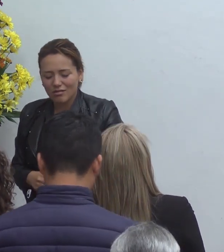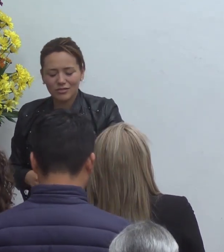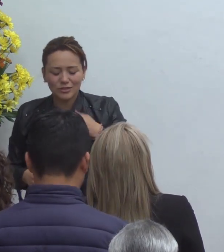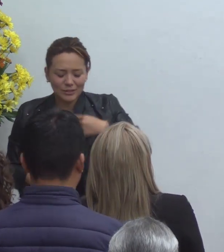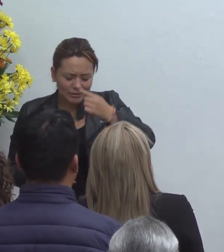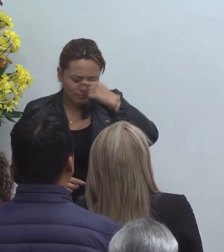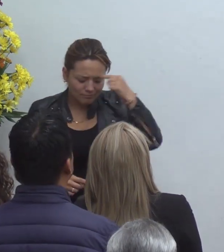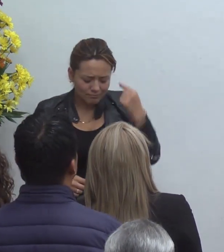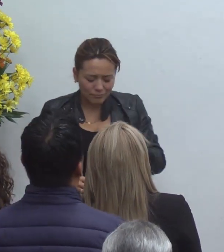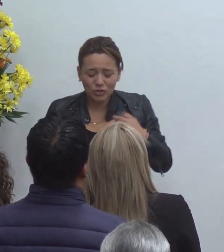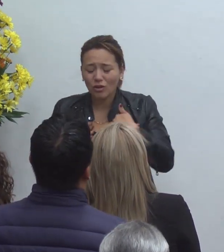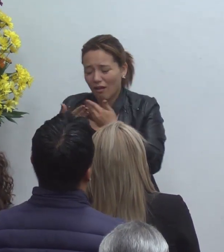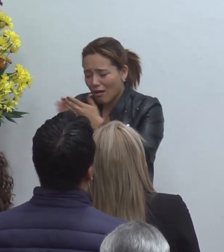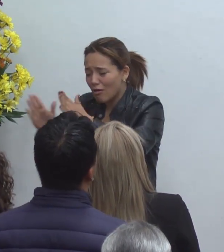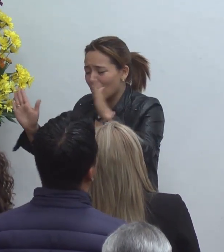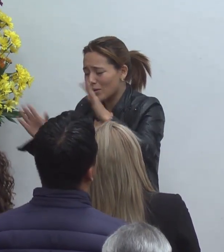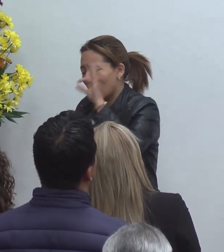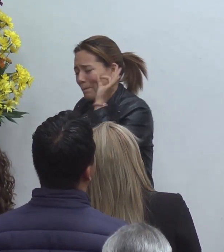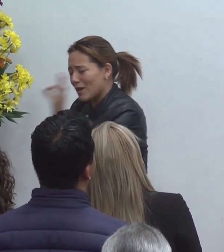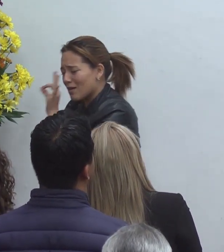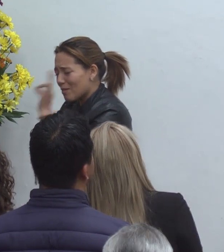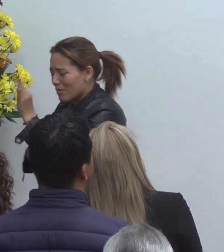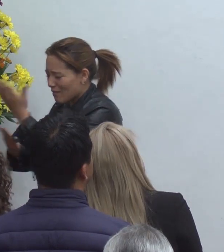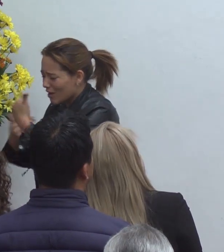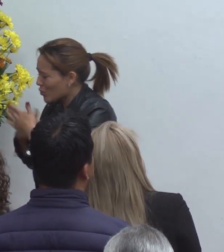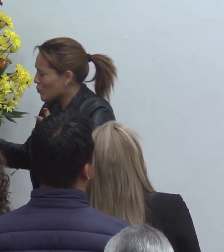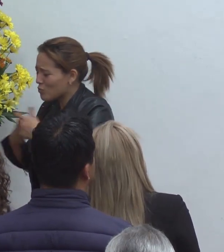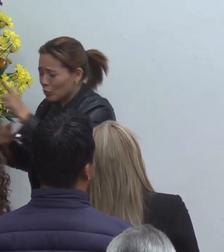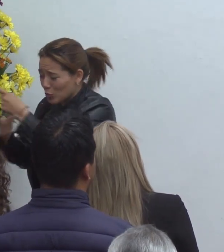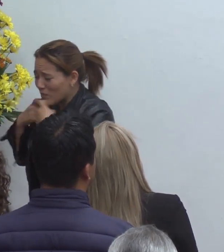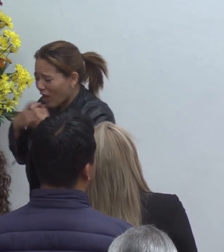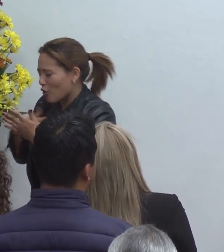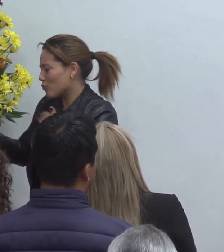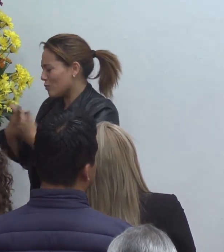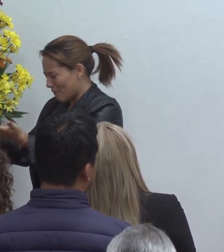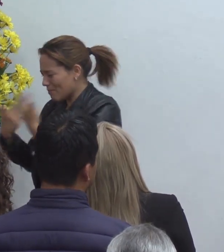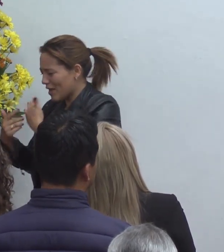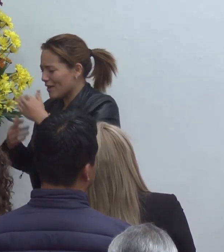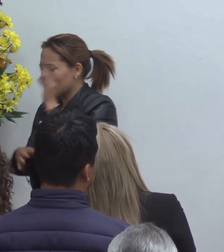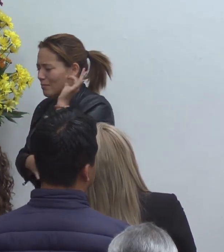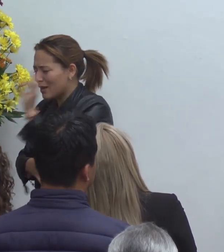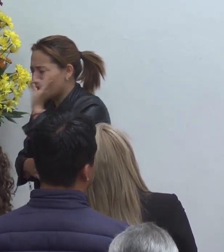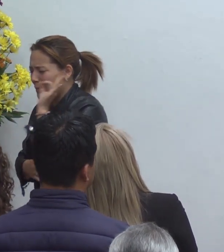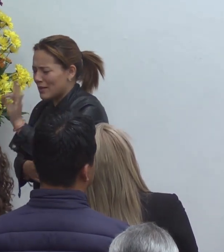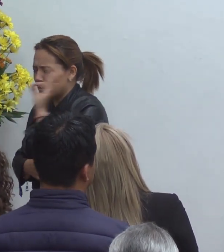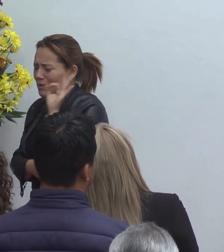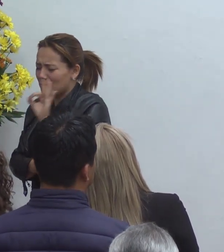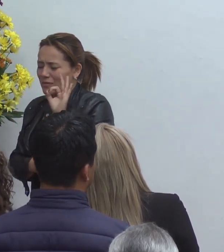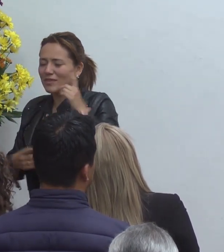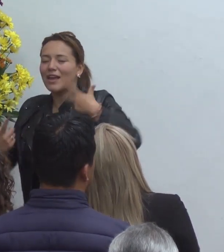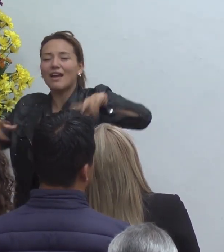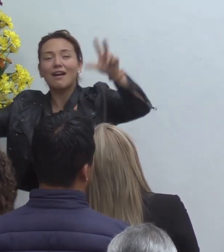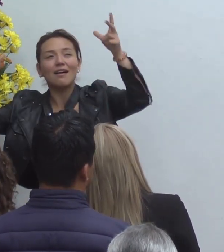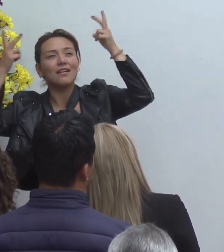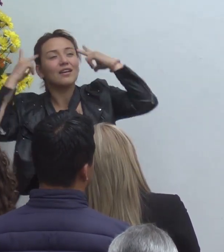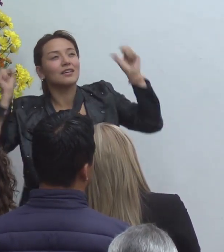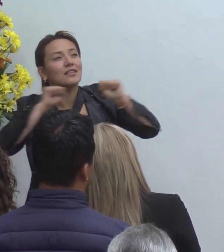que abramos las puertas de par en par para que todos vengan y encuentren al rey de la gloria al salvador